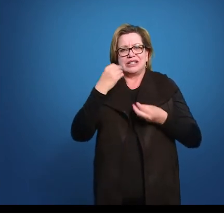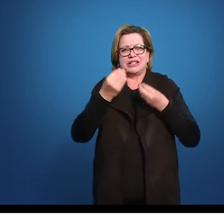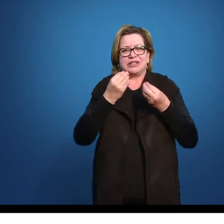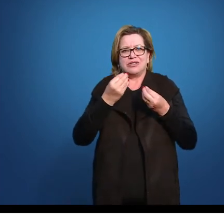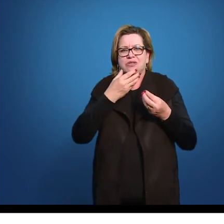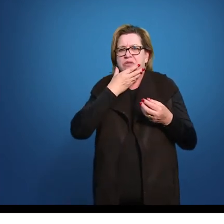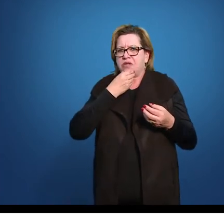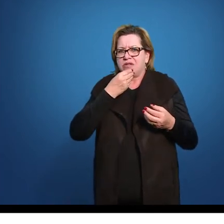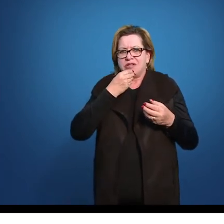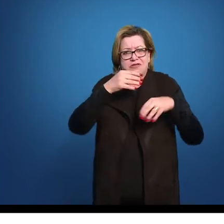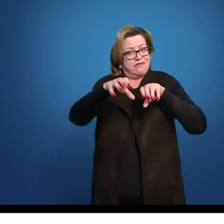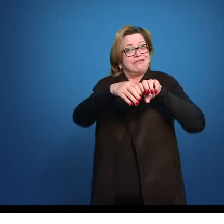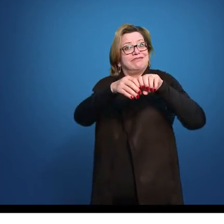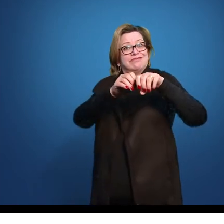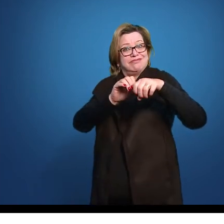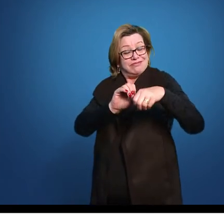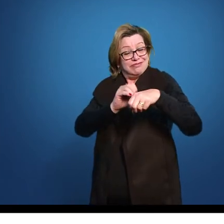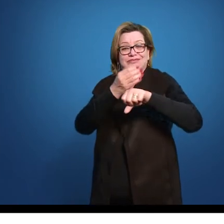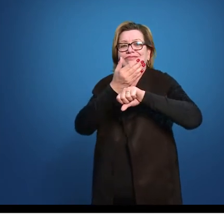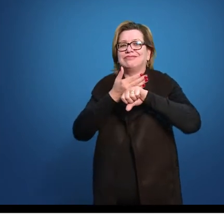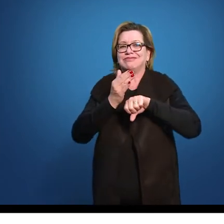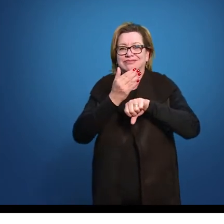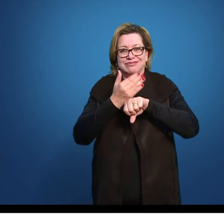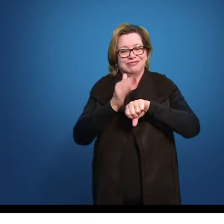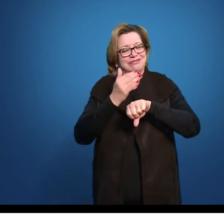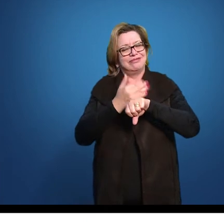cara letrado Enquanto um cara branco